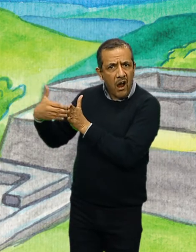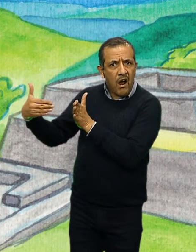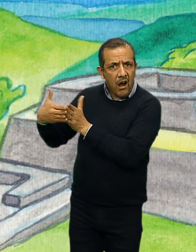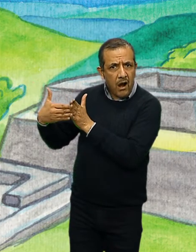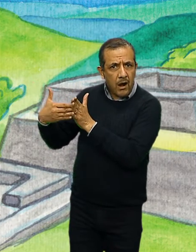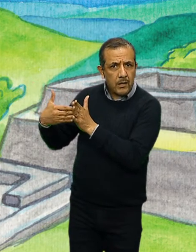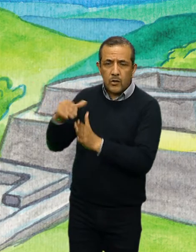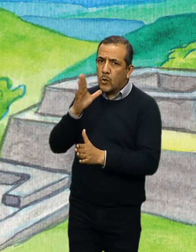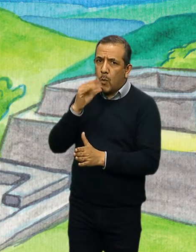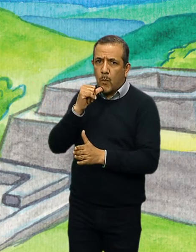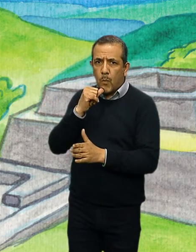cultura.